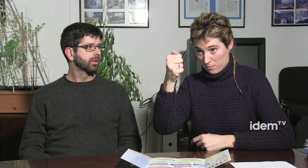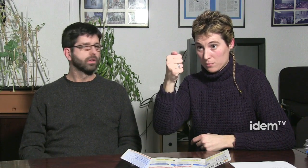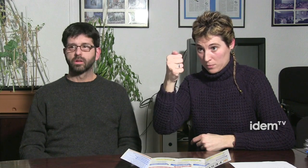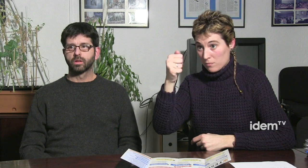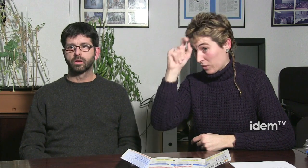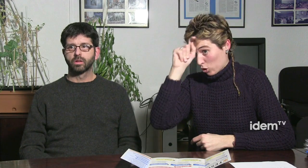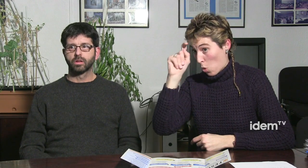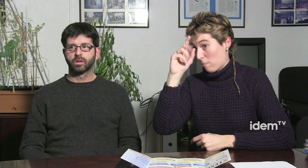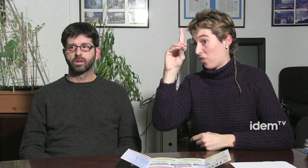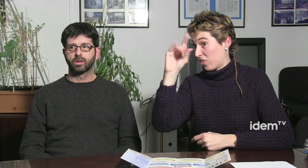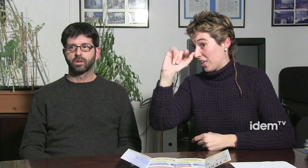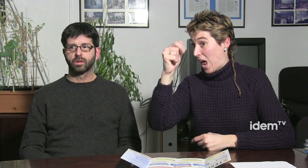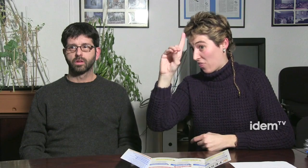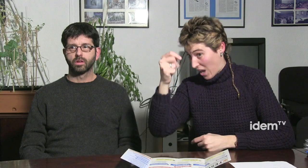la diada